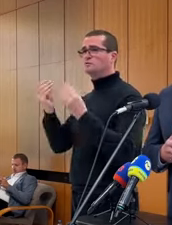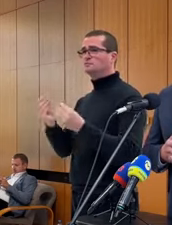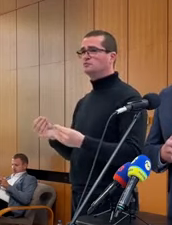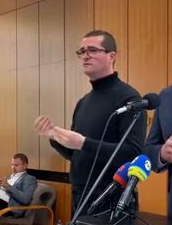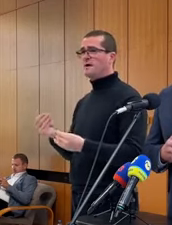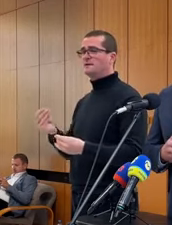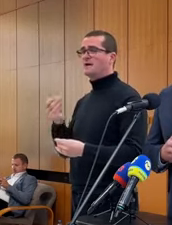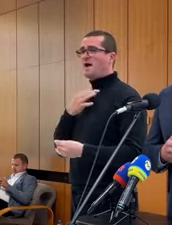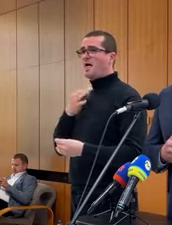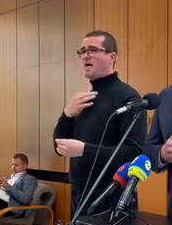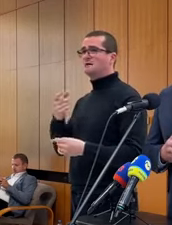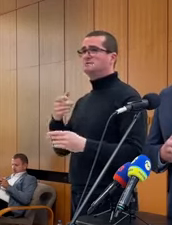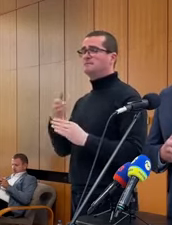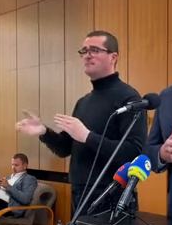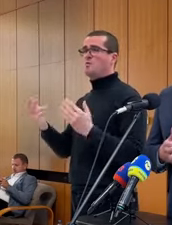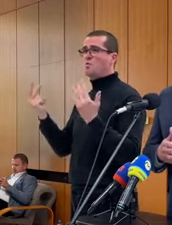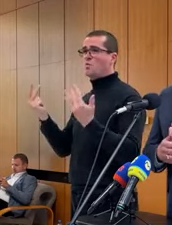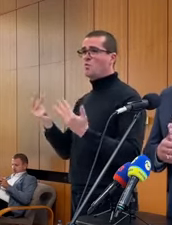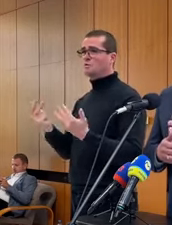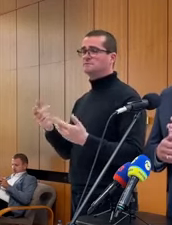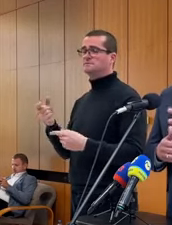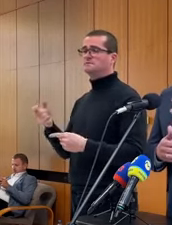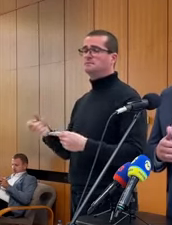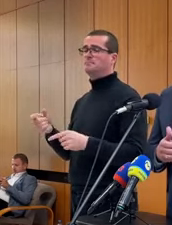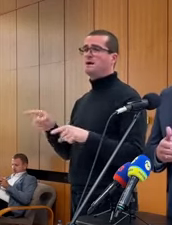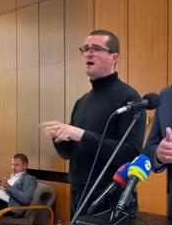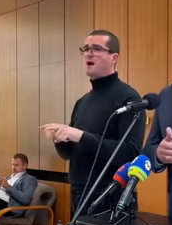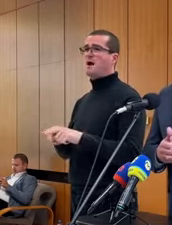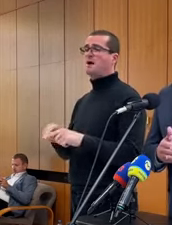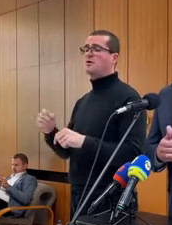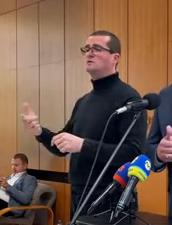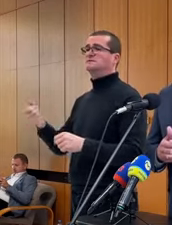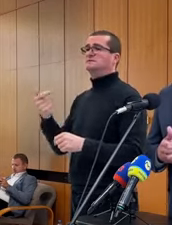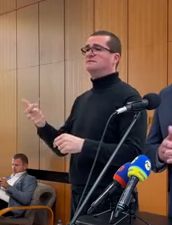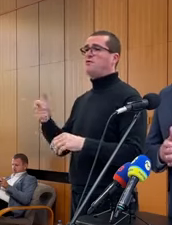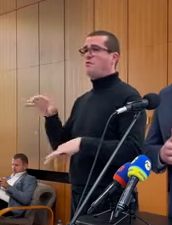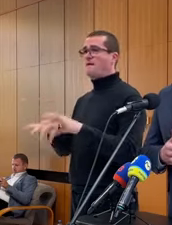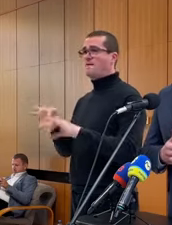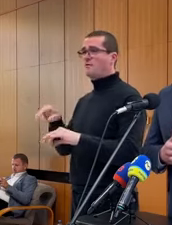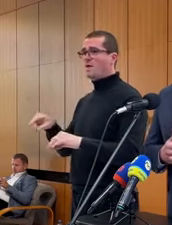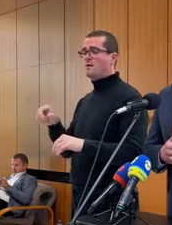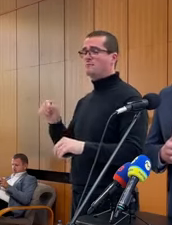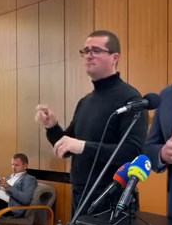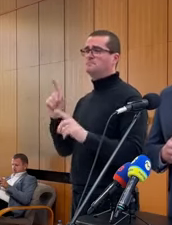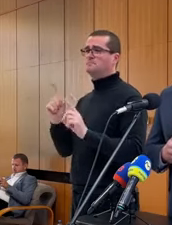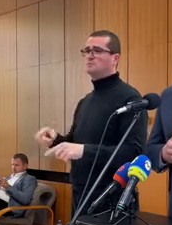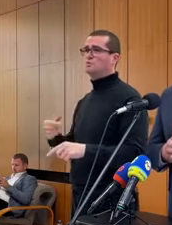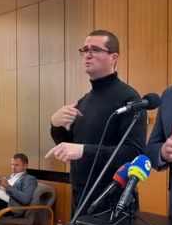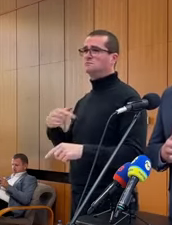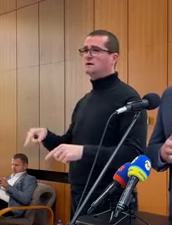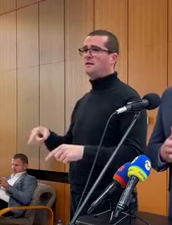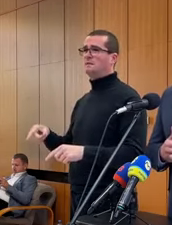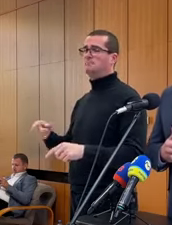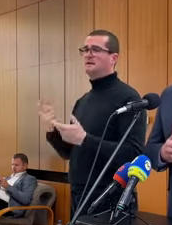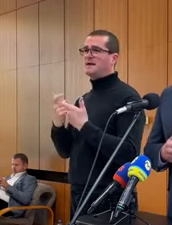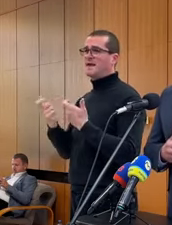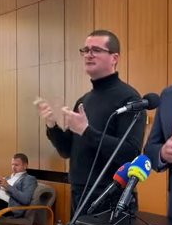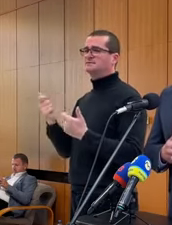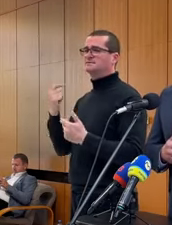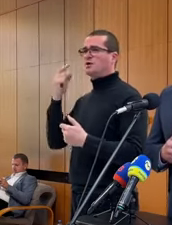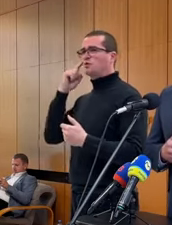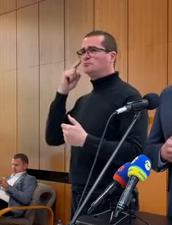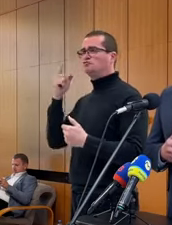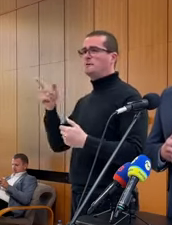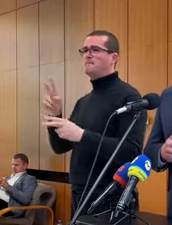spočítavať hlasy po 20 hodine de facto ako keby z dvoch volieb. To znamená, museli sme samozrejme brať do